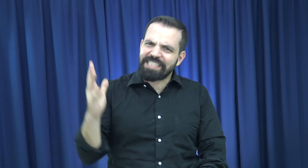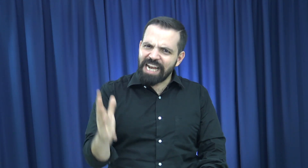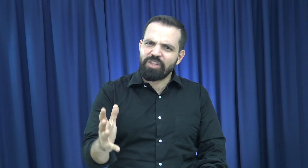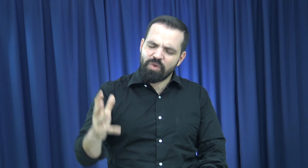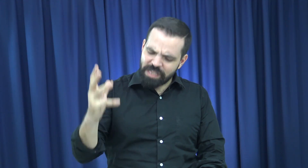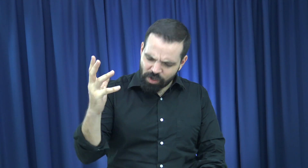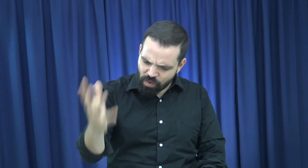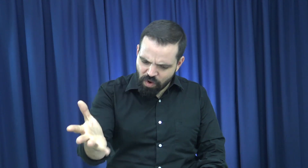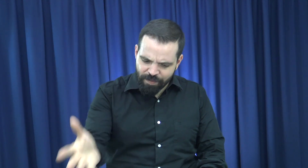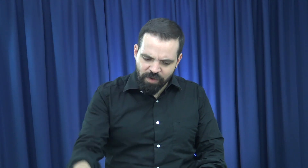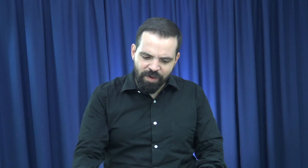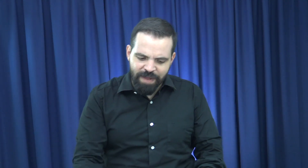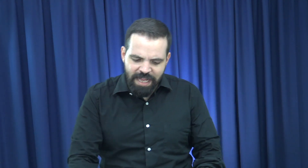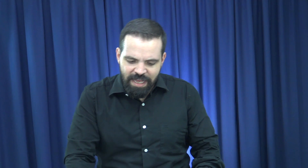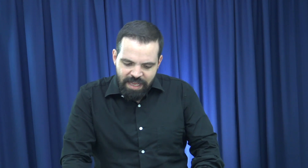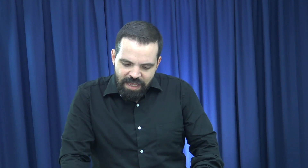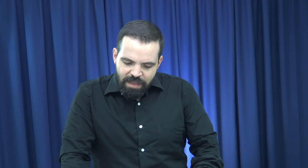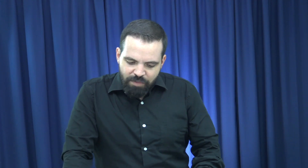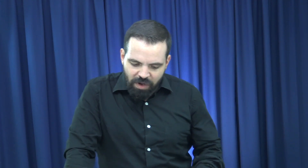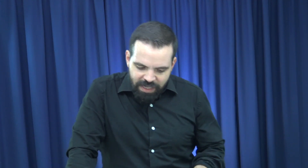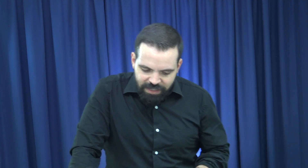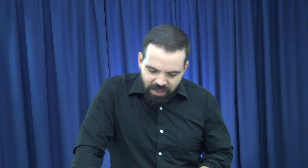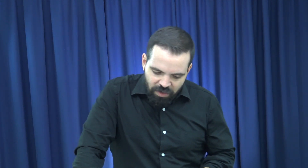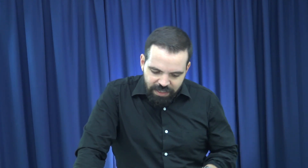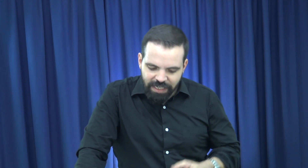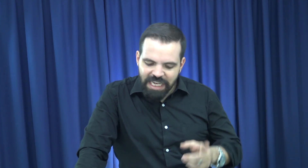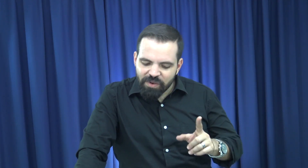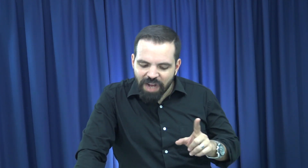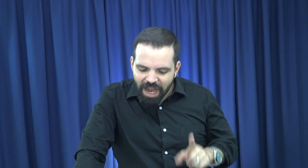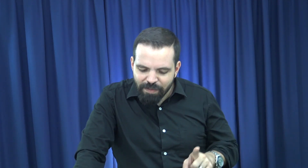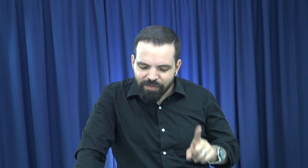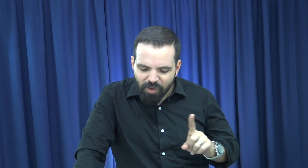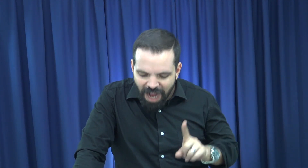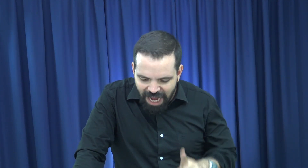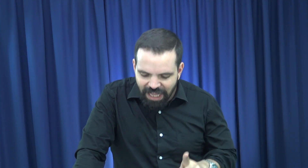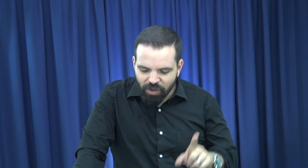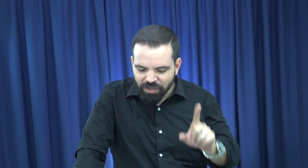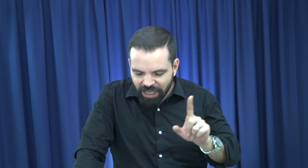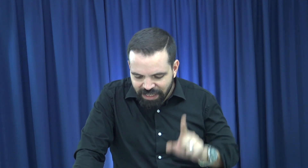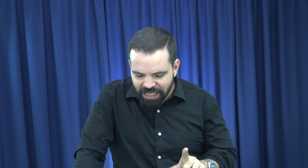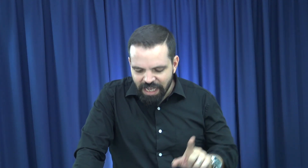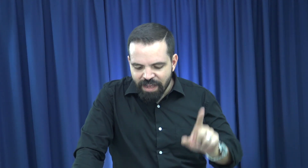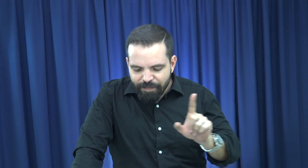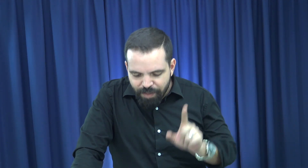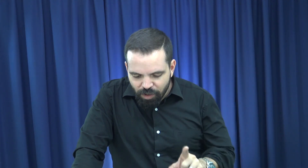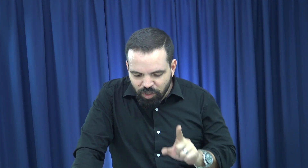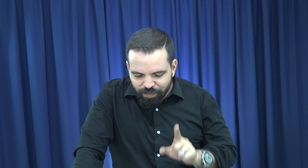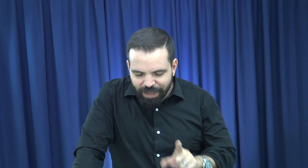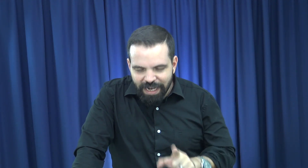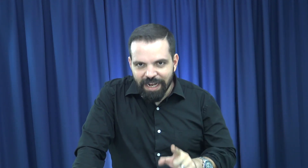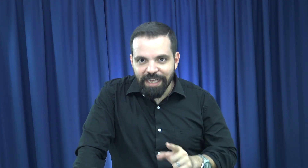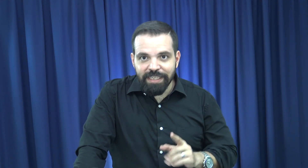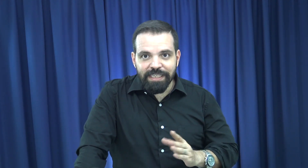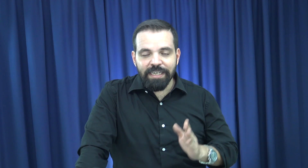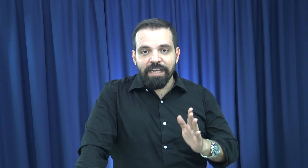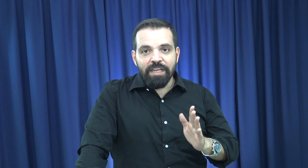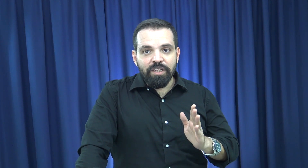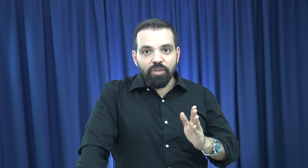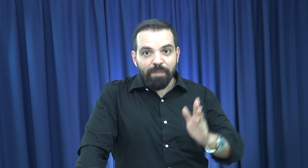asaltos y de robos a mano armada. Pero aquí el Señor dice, ningún arma forjada contra ti prosperará. Es decir, nos